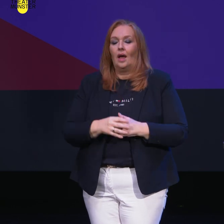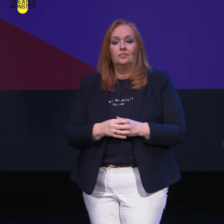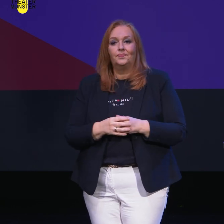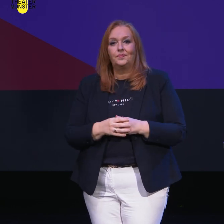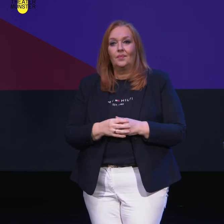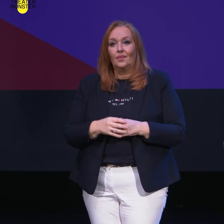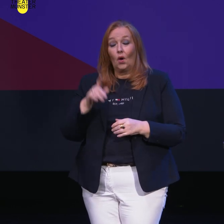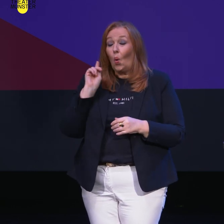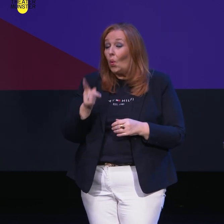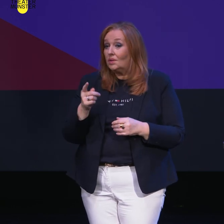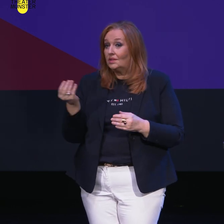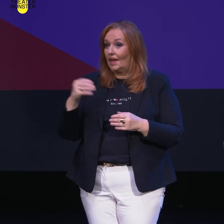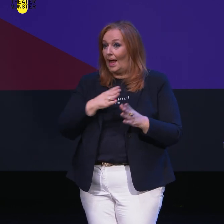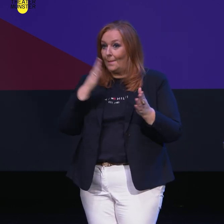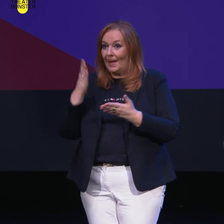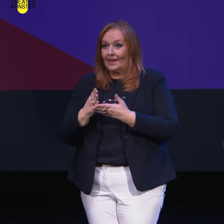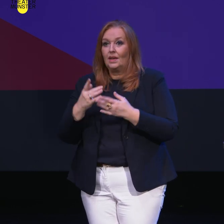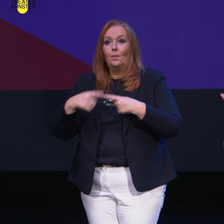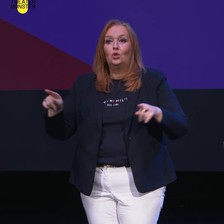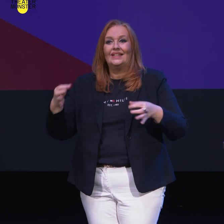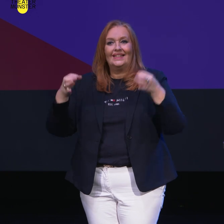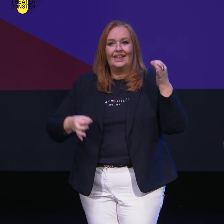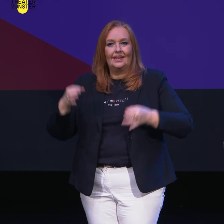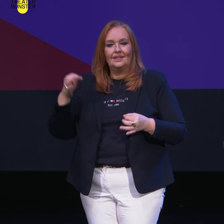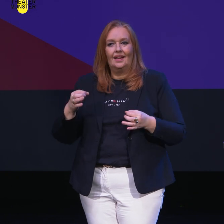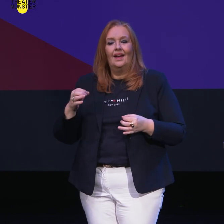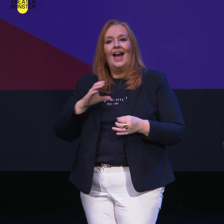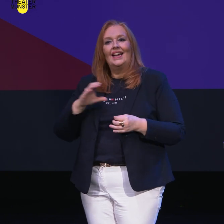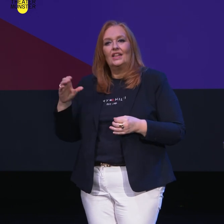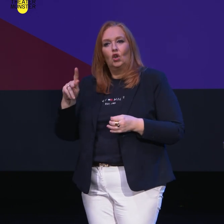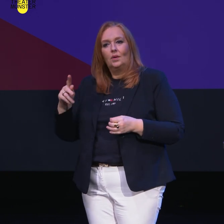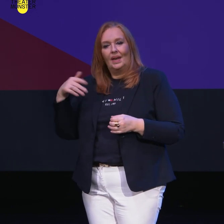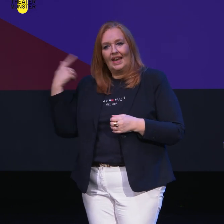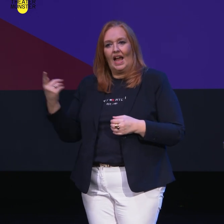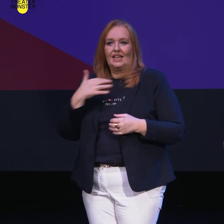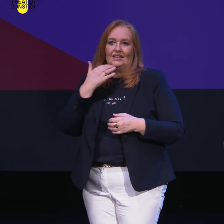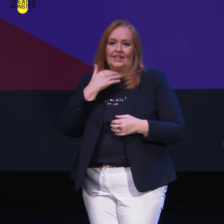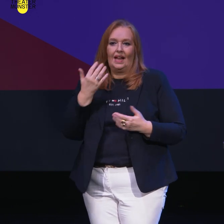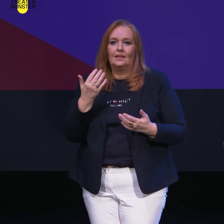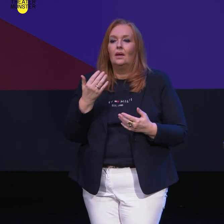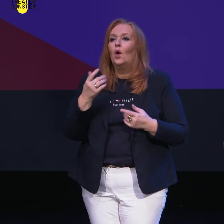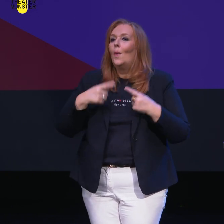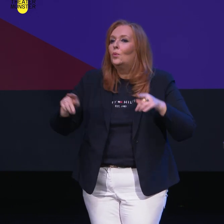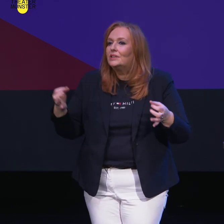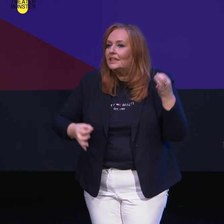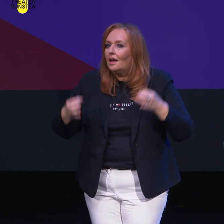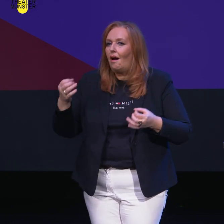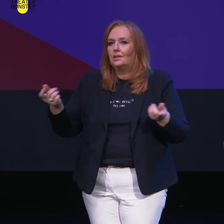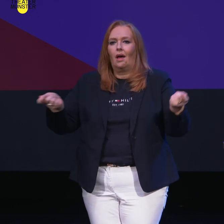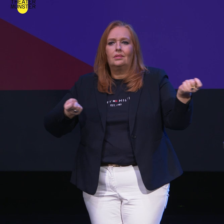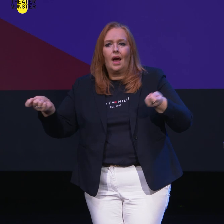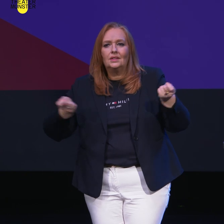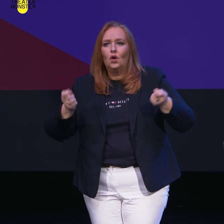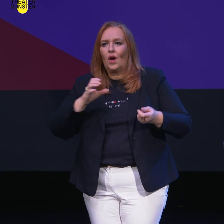-Ruiz. Und zum Schluss mit dem Musiktheater, worüber Katharina Kostolmein erzählen wird, mit Musiktheater und Tanz mit der